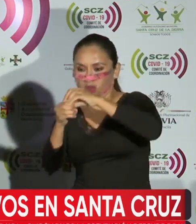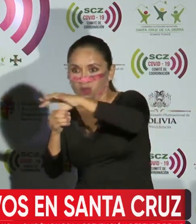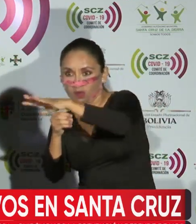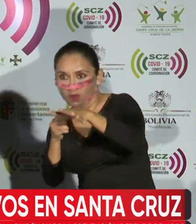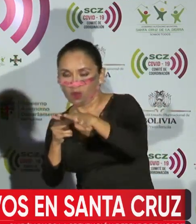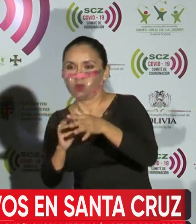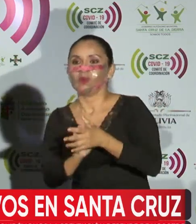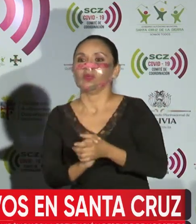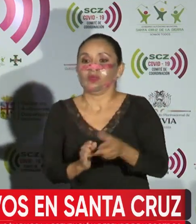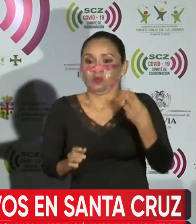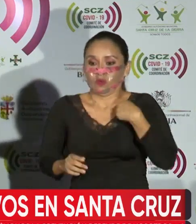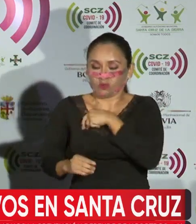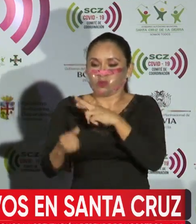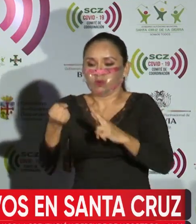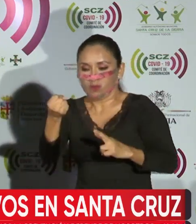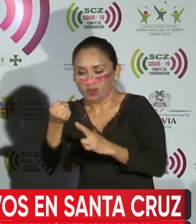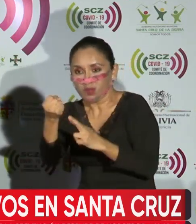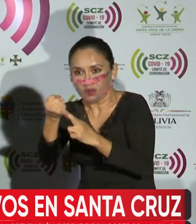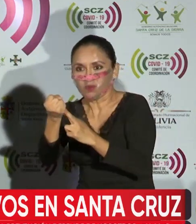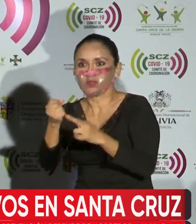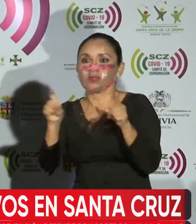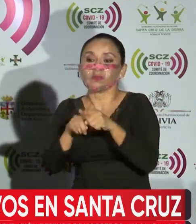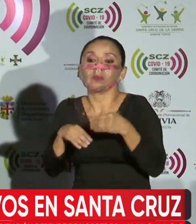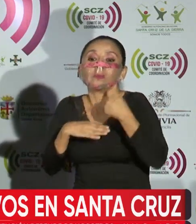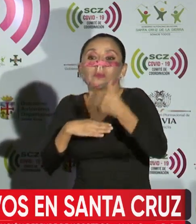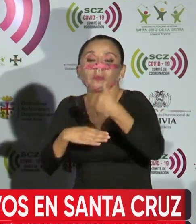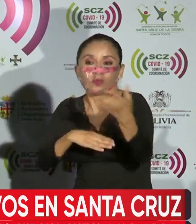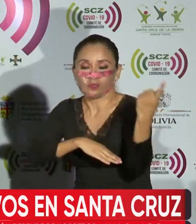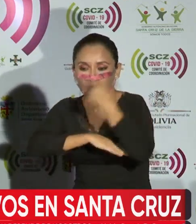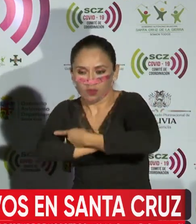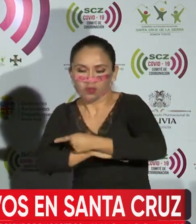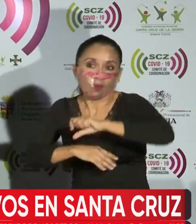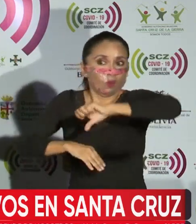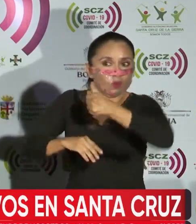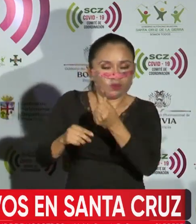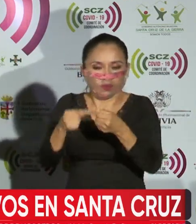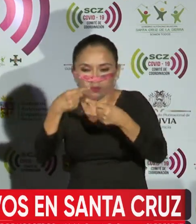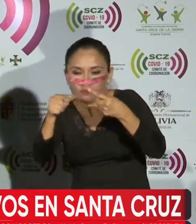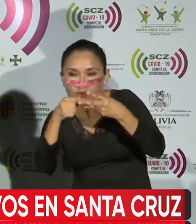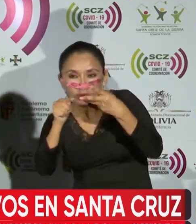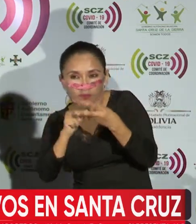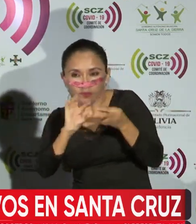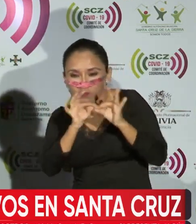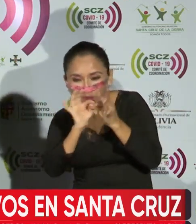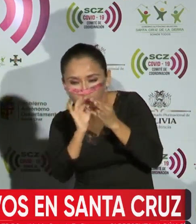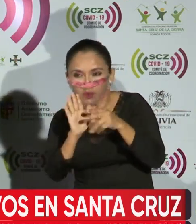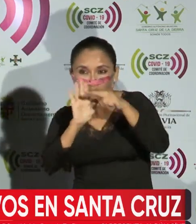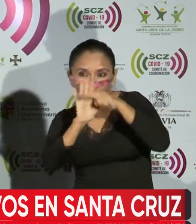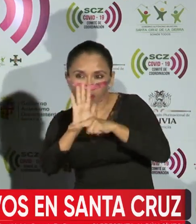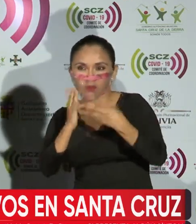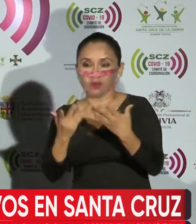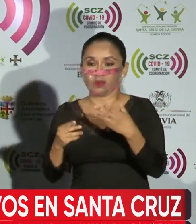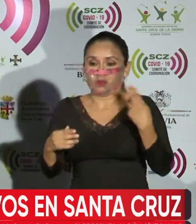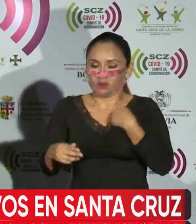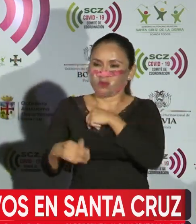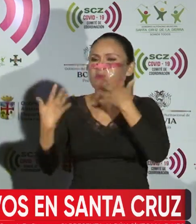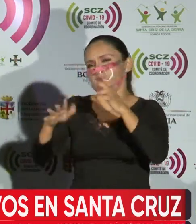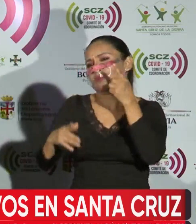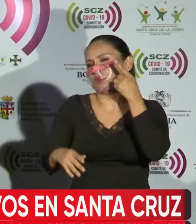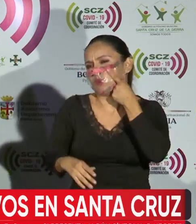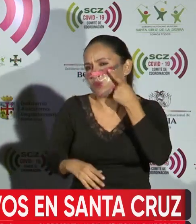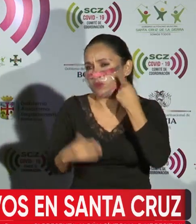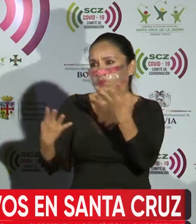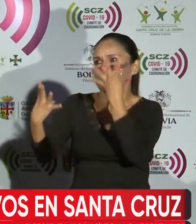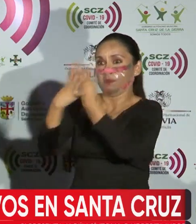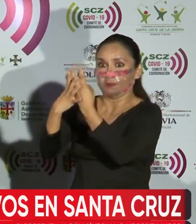y vamos a reforzar en los próximos días también otras medidas y como lo hemos venido insistiendo acá, todos conocemos la cárcel